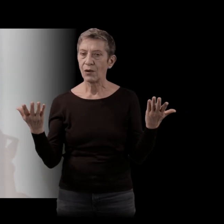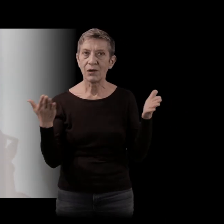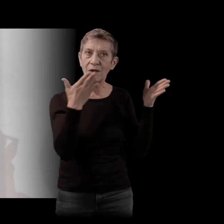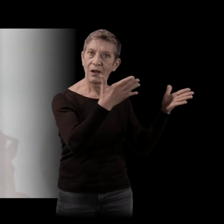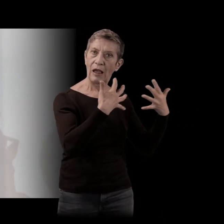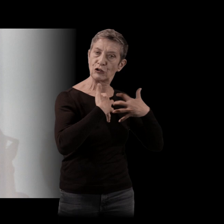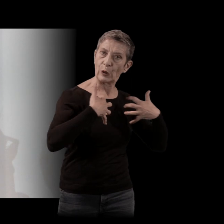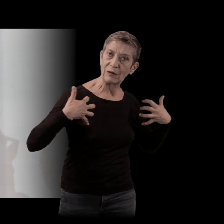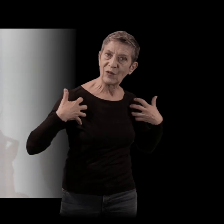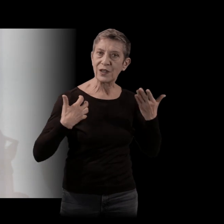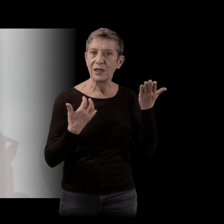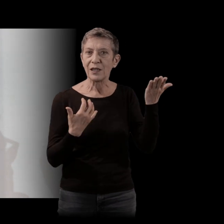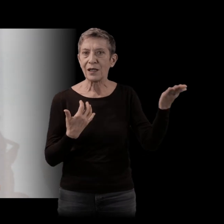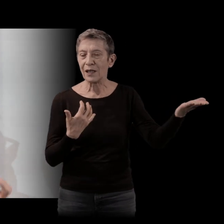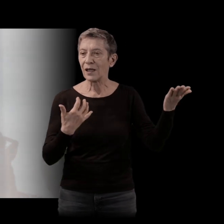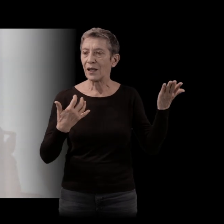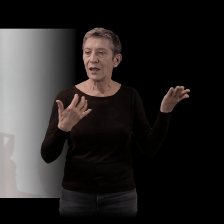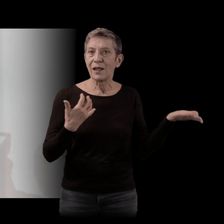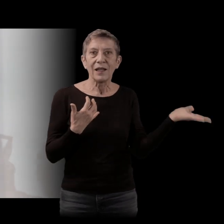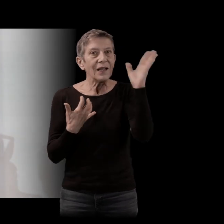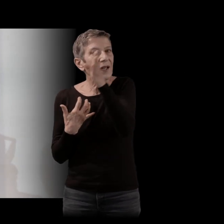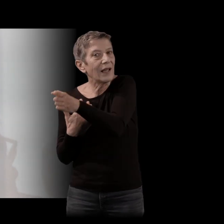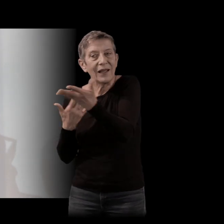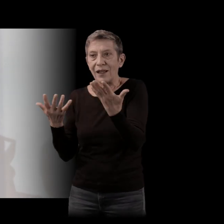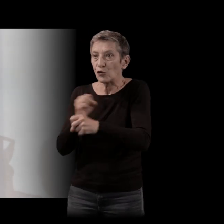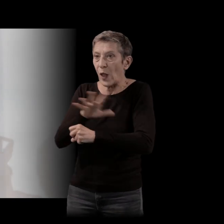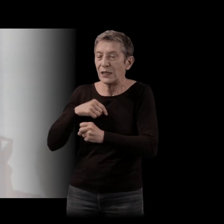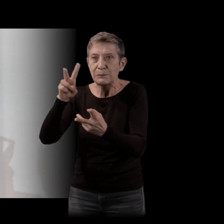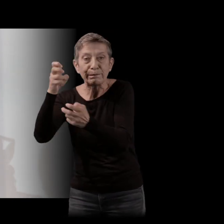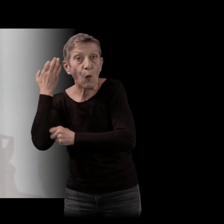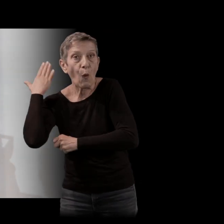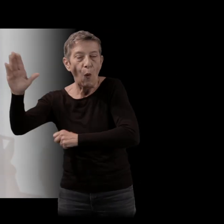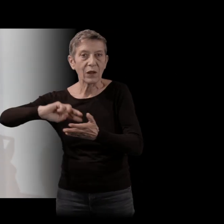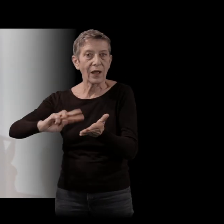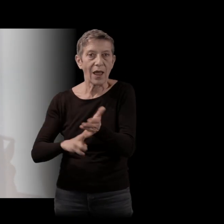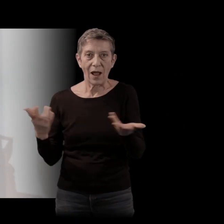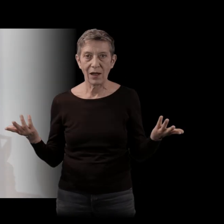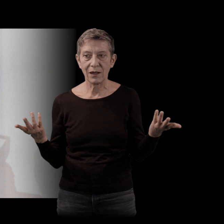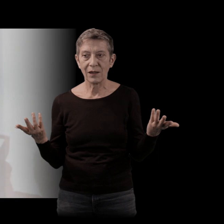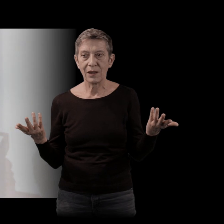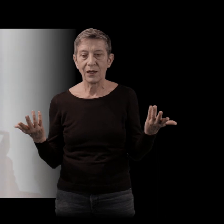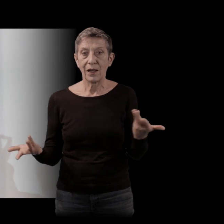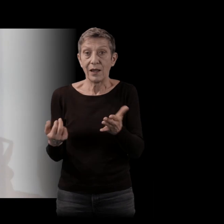un autre type de faits dans le journalisme. Et ce n encore pas le même réel que construit un romancier.